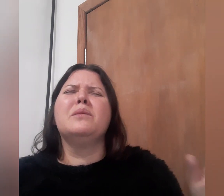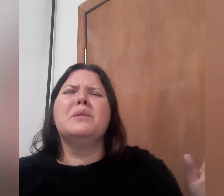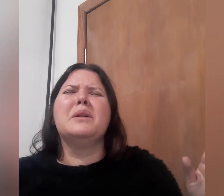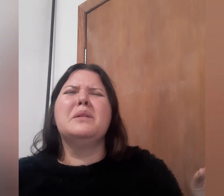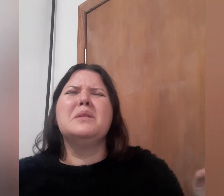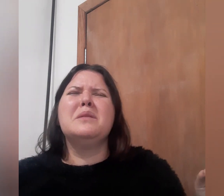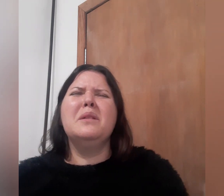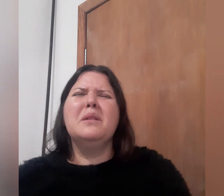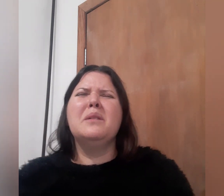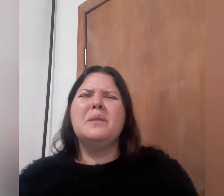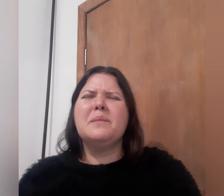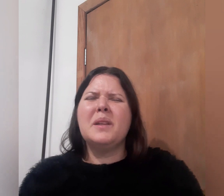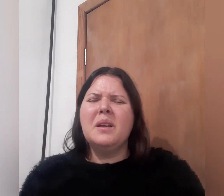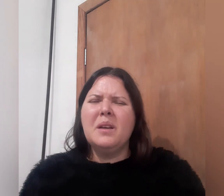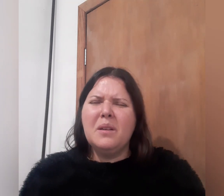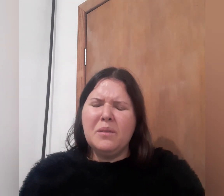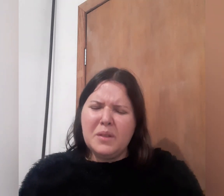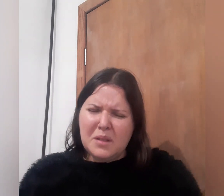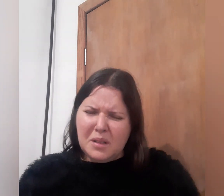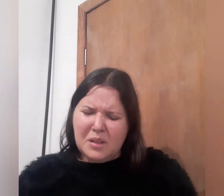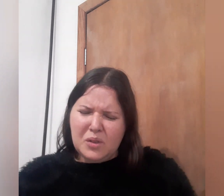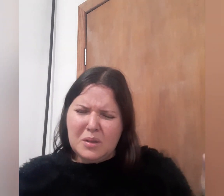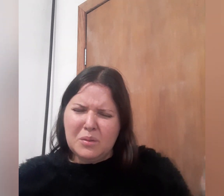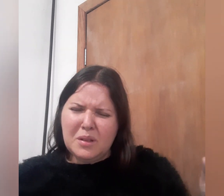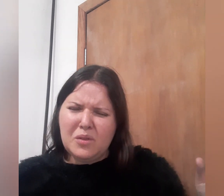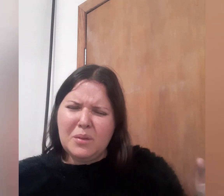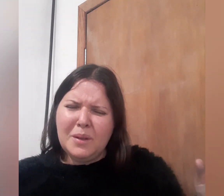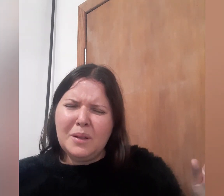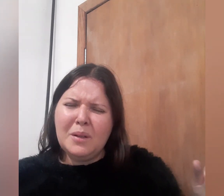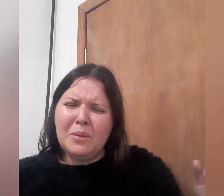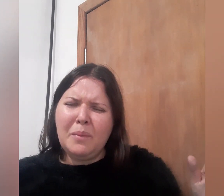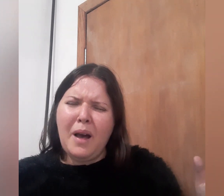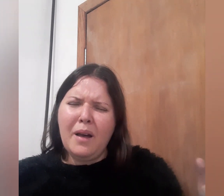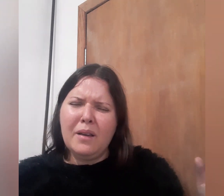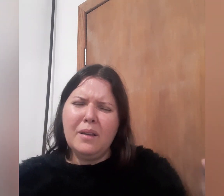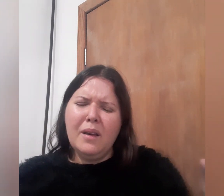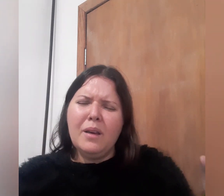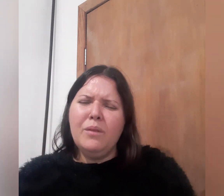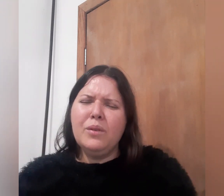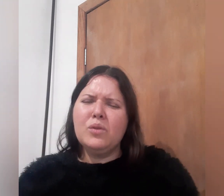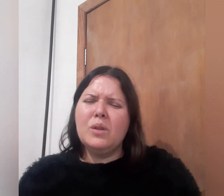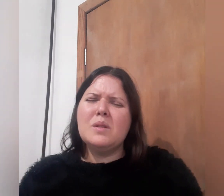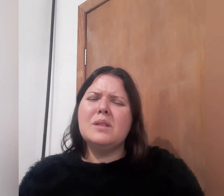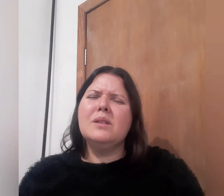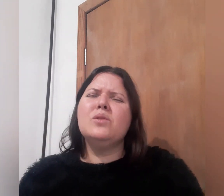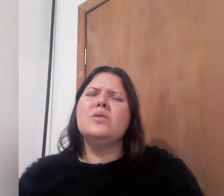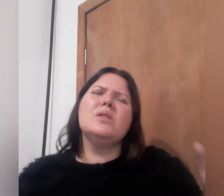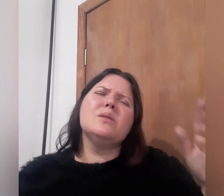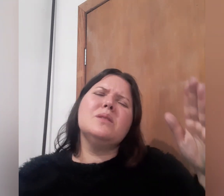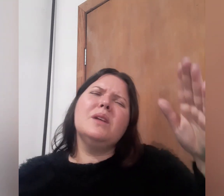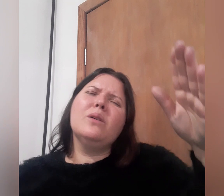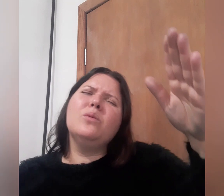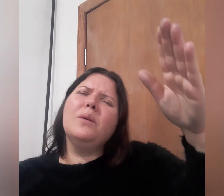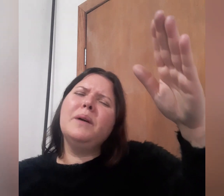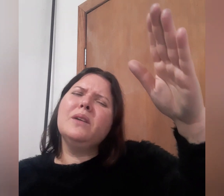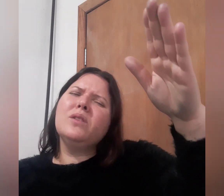com o câncer. Visita, Jesus, este menino, Pai, envia os teus anjos, Jesus, e dá a cura para esta